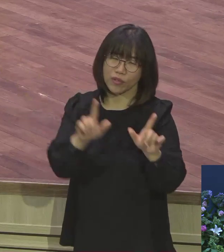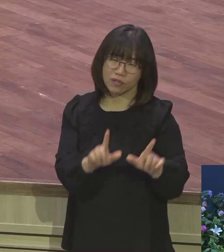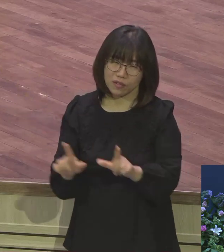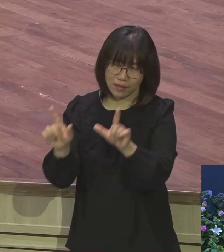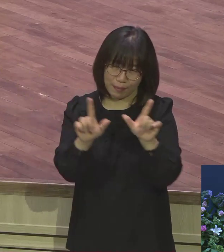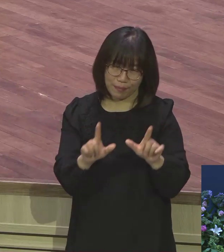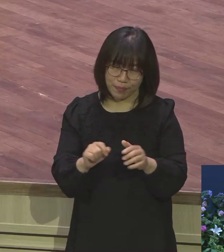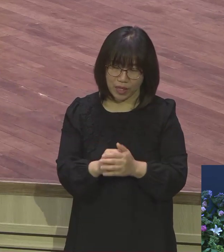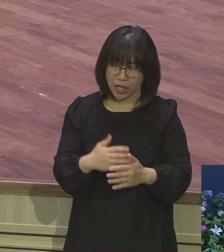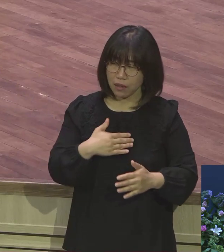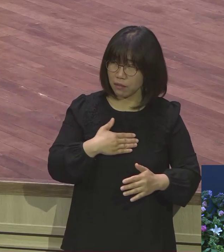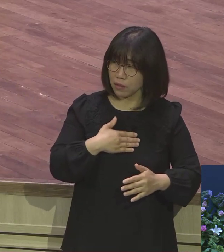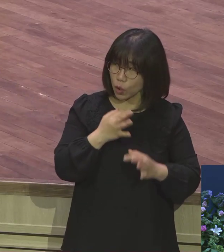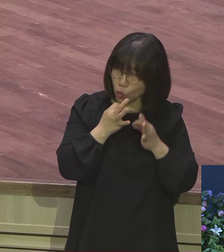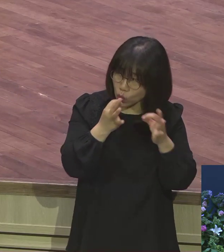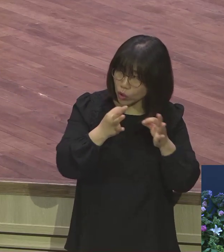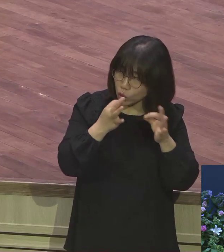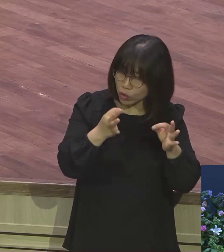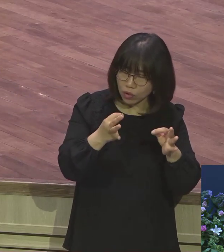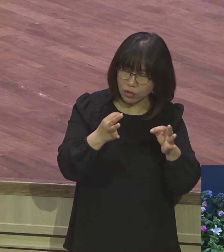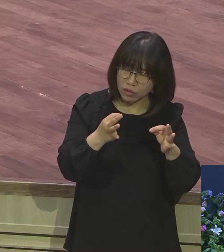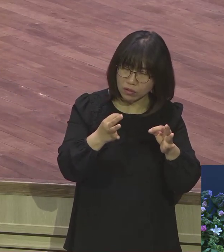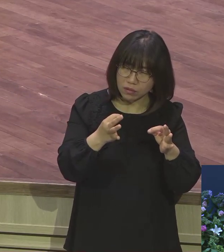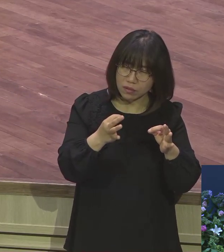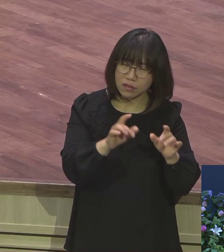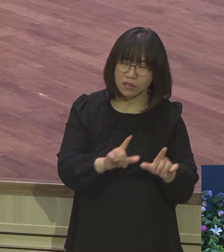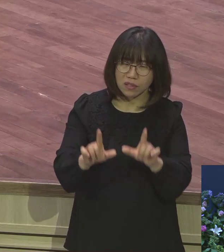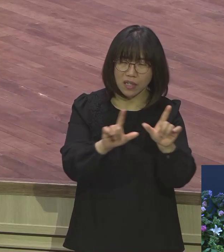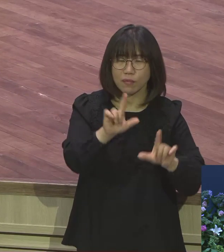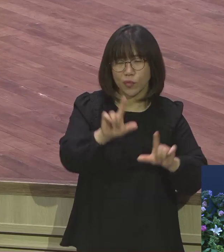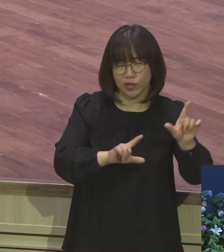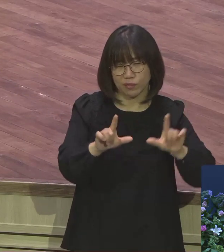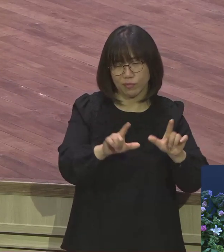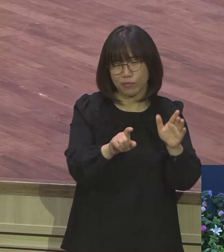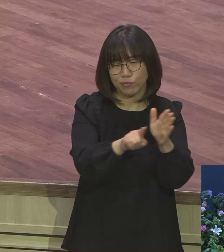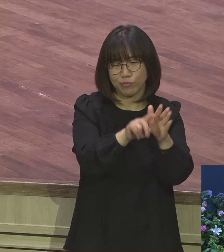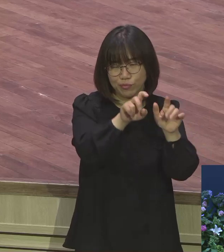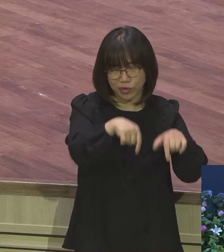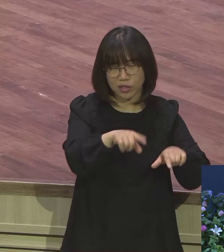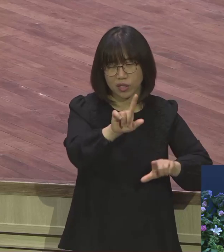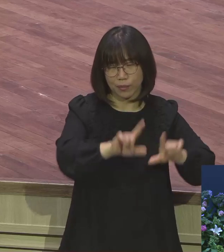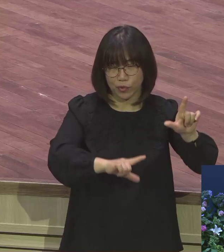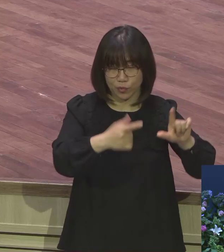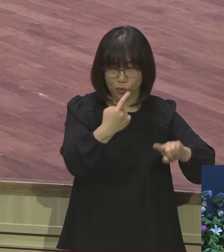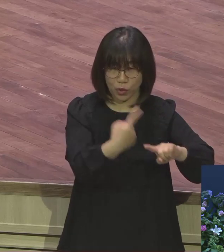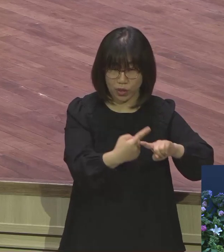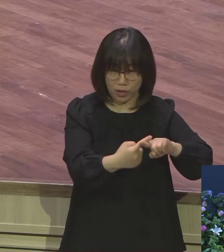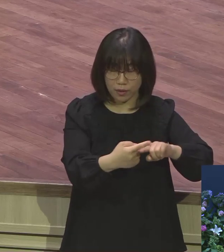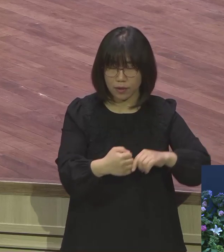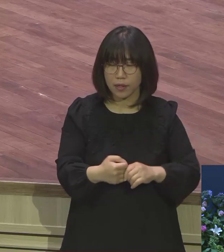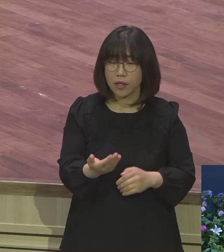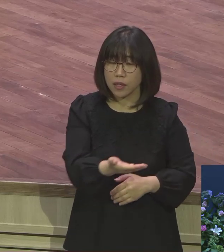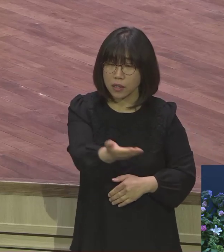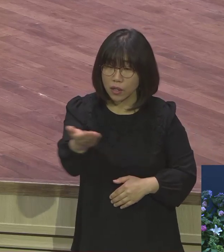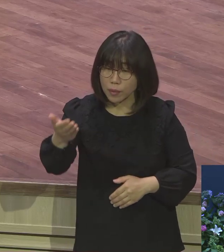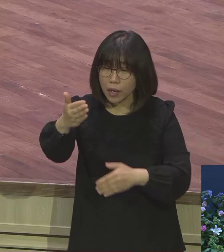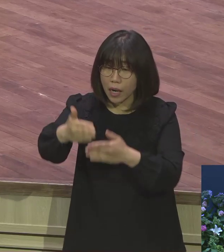내 힘으로 살 거야 그런 것이 불신자들의 삶이에요 그래서 여러분들은 하나님 앞에 11조 생활하시기 바랍니다